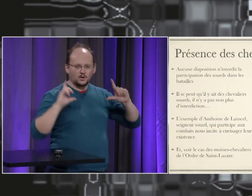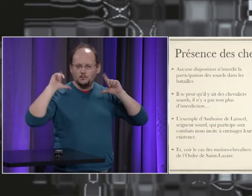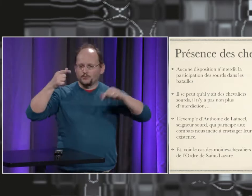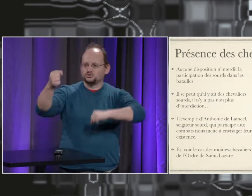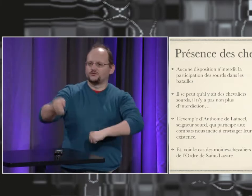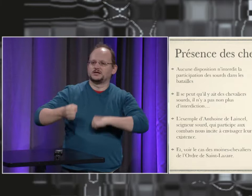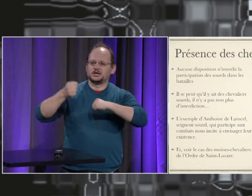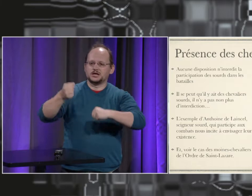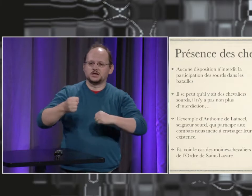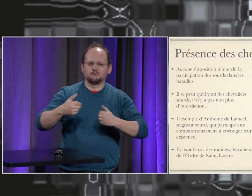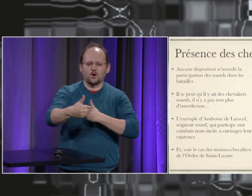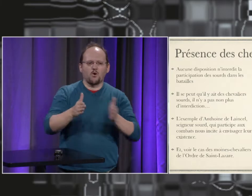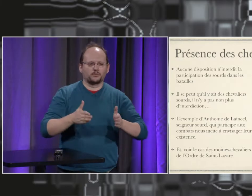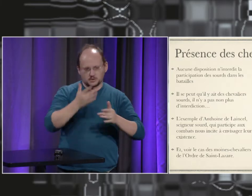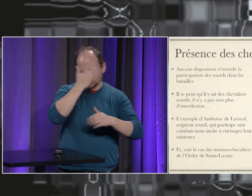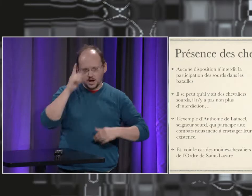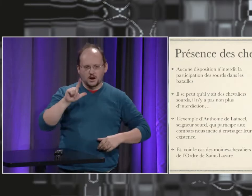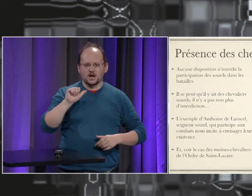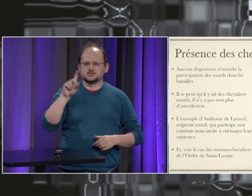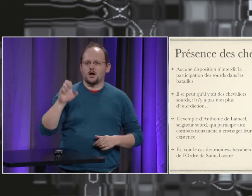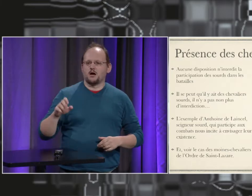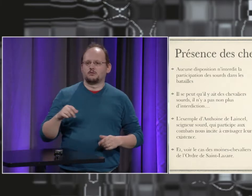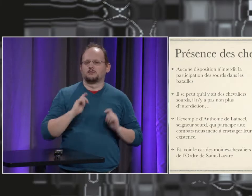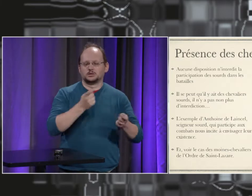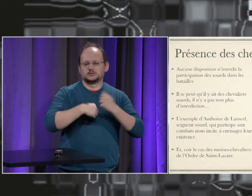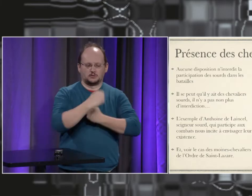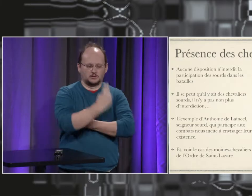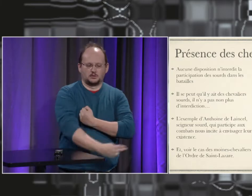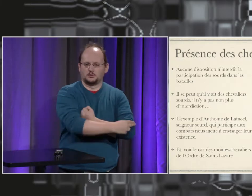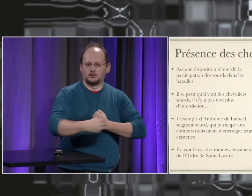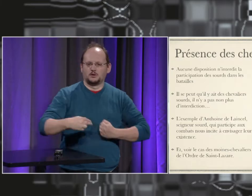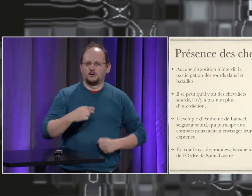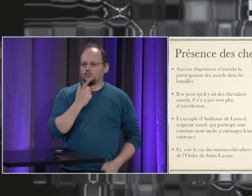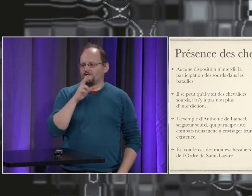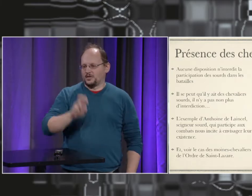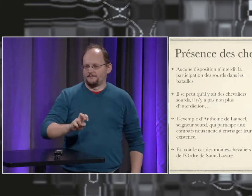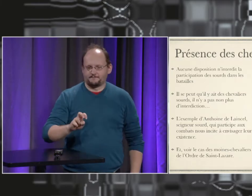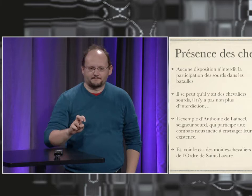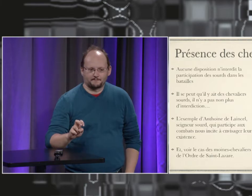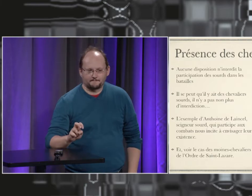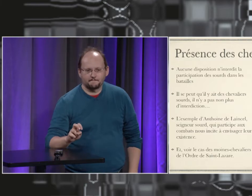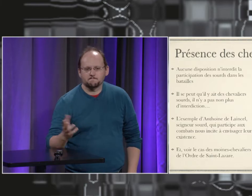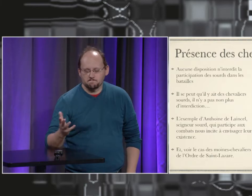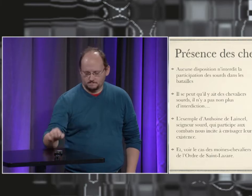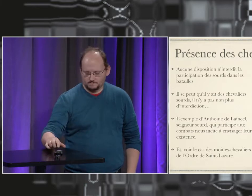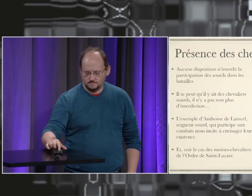se trouve dans la phrase sous le texte sous l'image où on parle du chevalier de l'ordre de Saint-Lazare